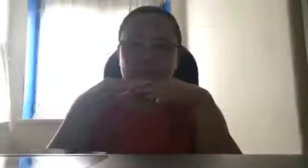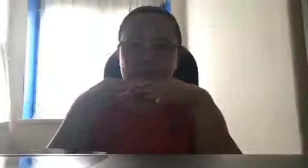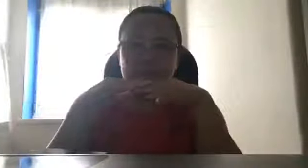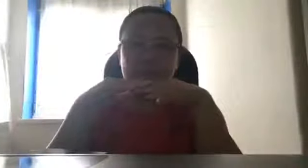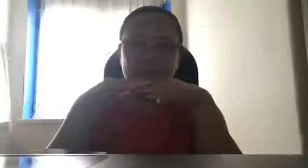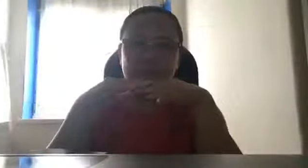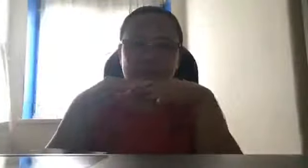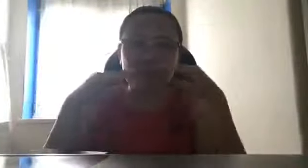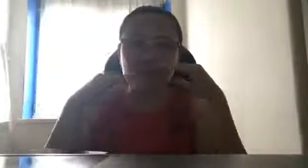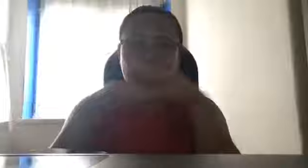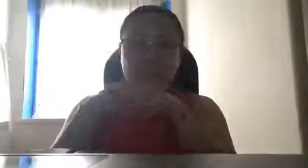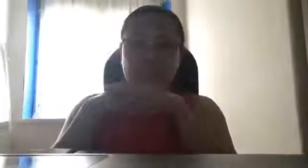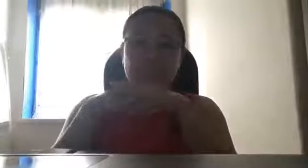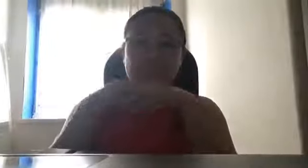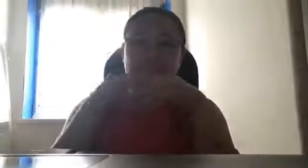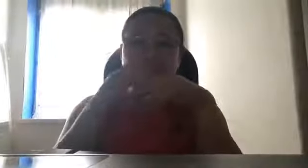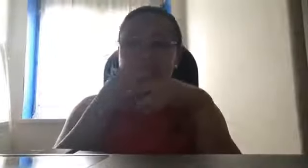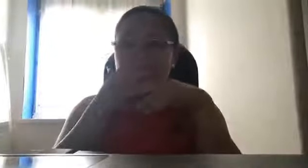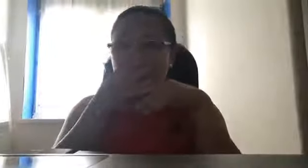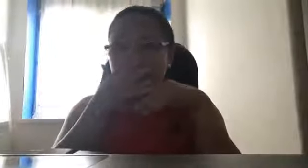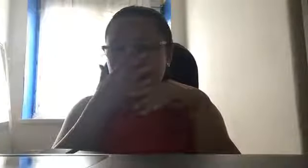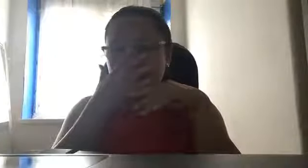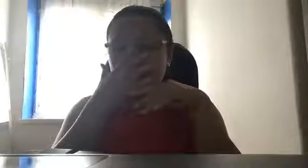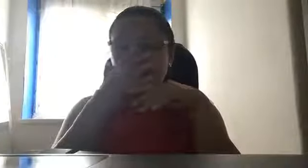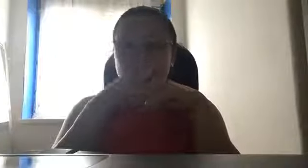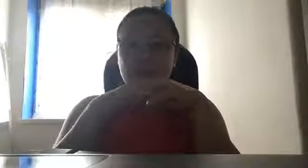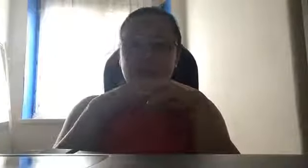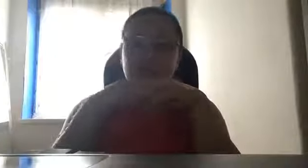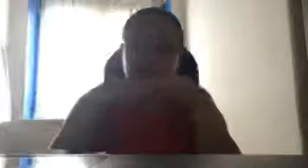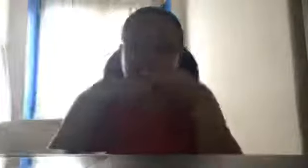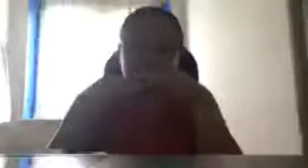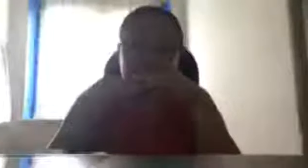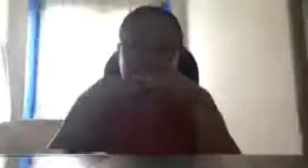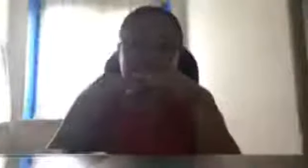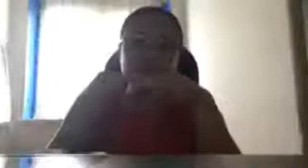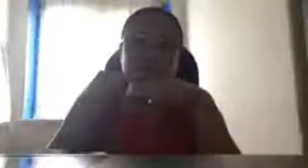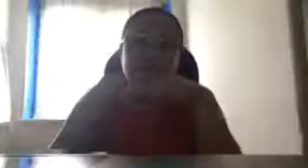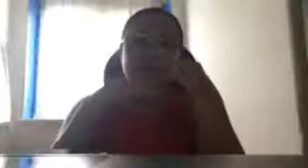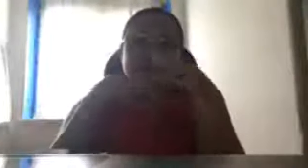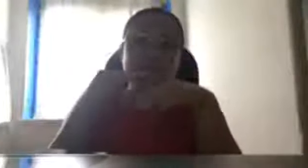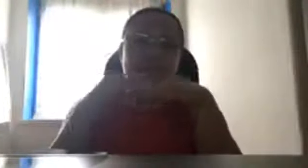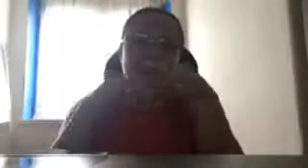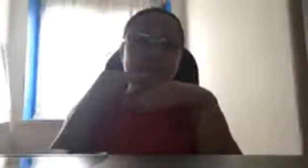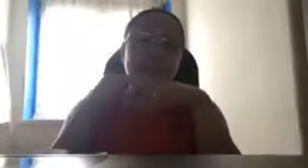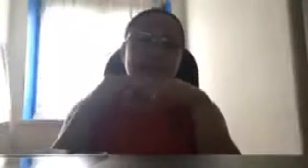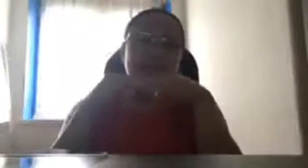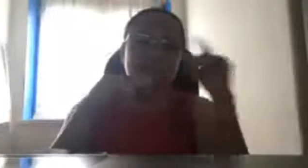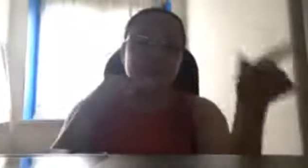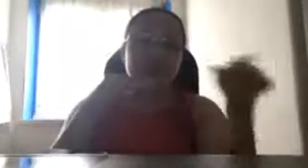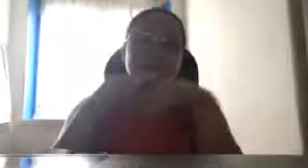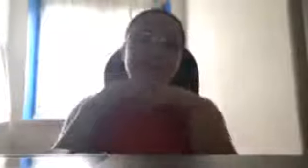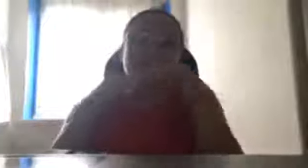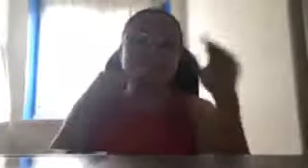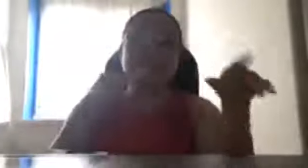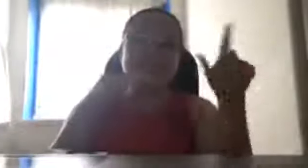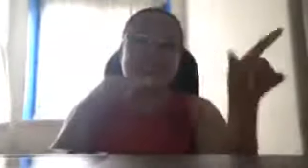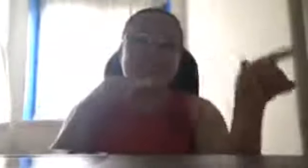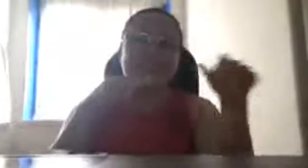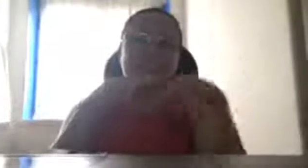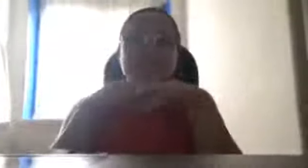Kami, actually, ang ipinaglalaban namin noon, na, yun, yun nga, yan, yung